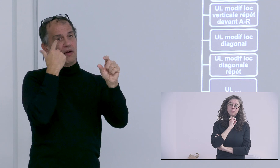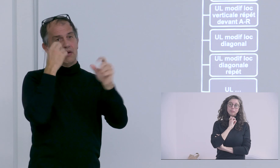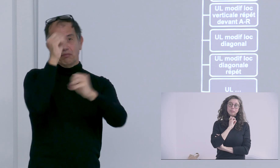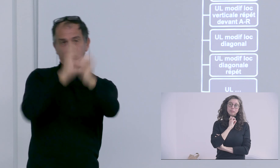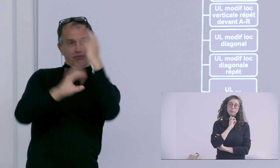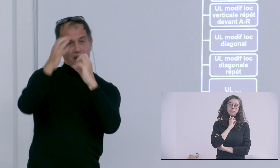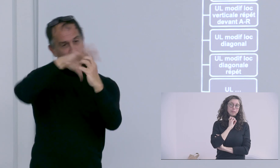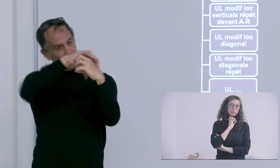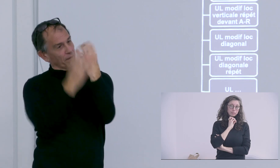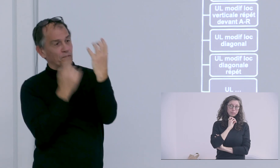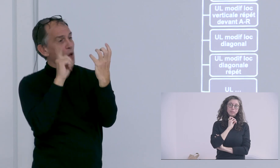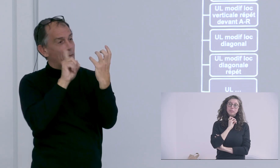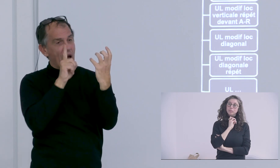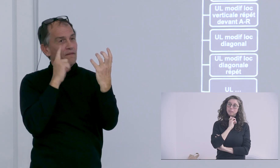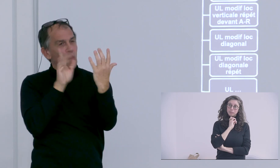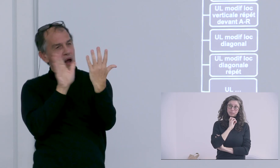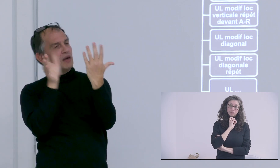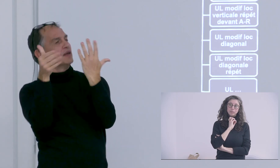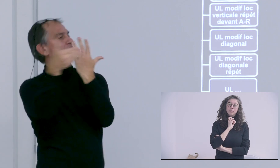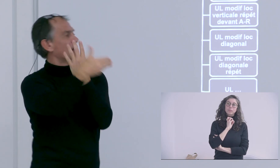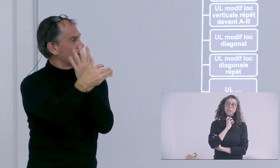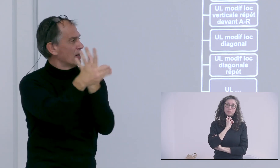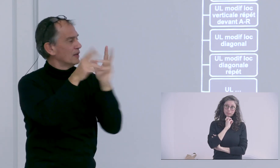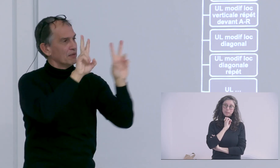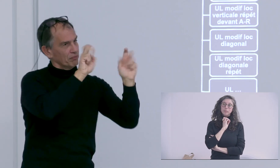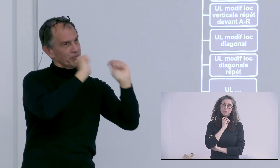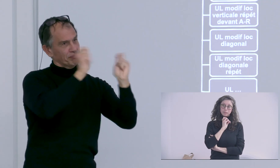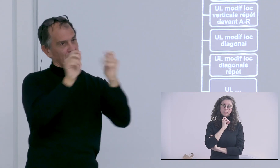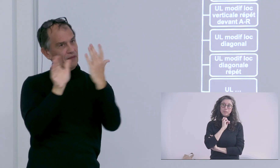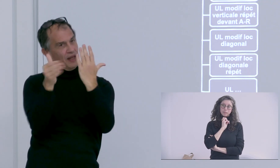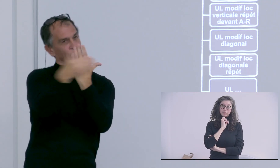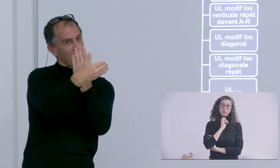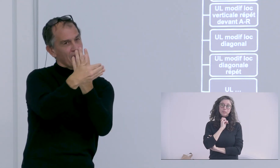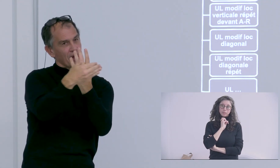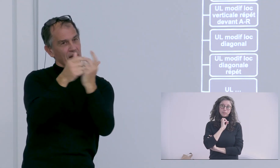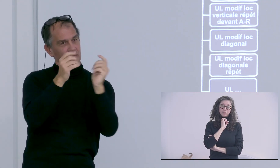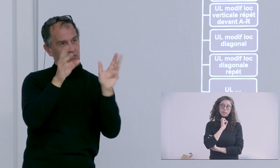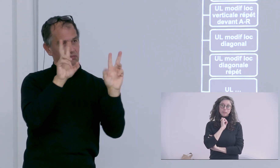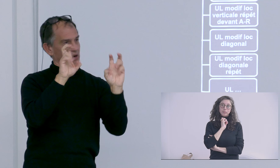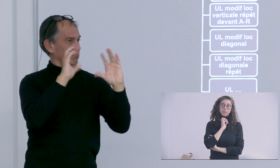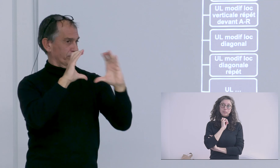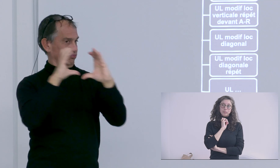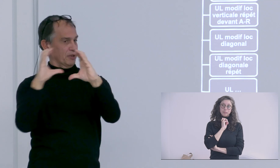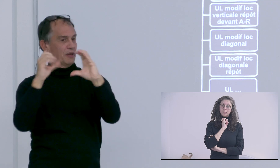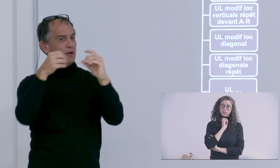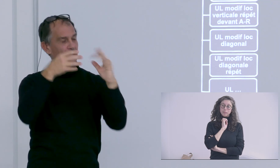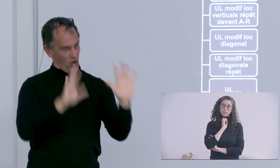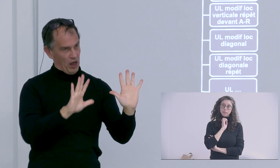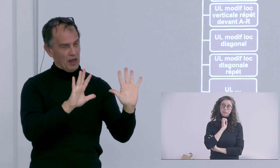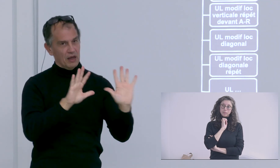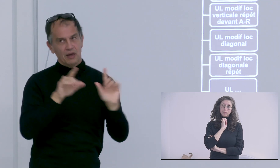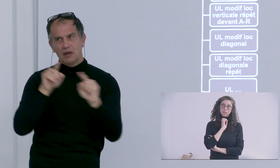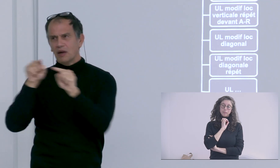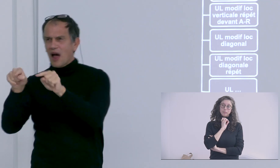chose etc. et il y a un certain nombre de termes qui ont été déployés pour